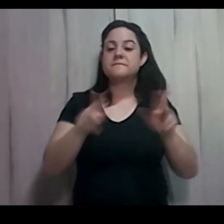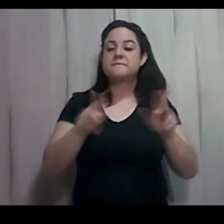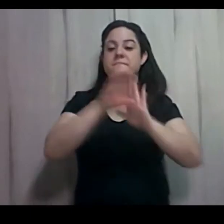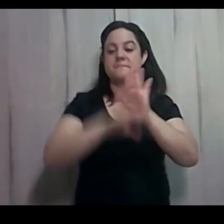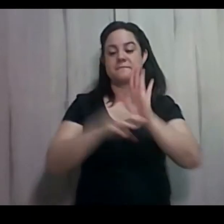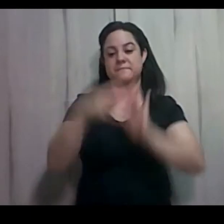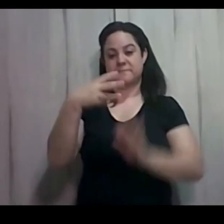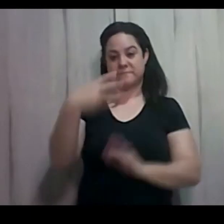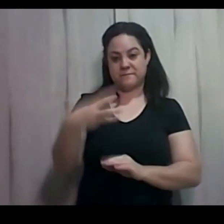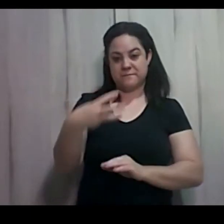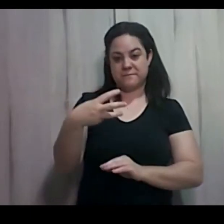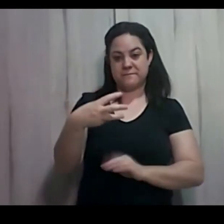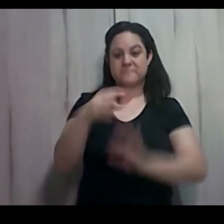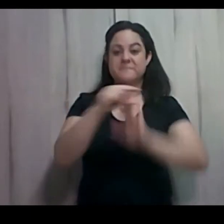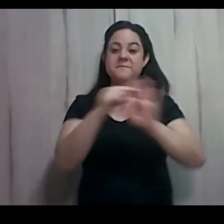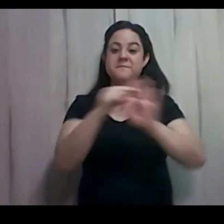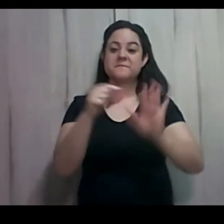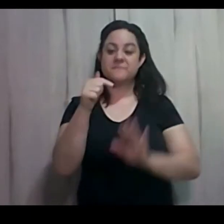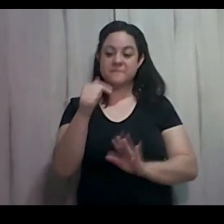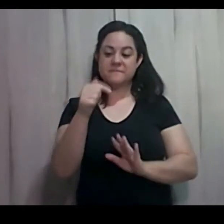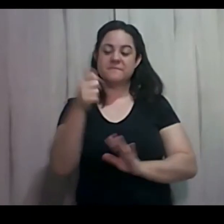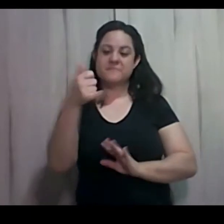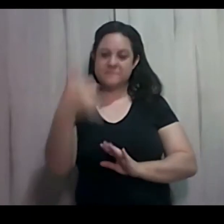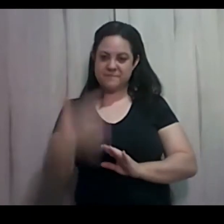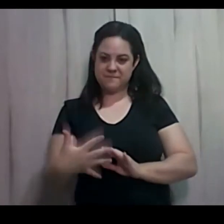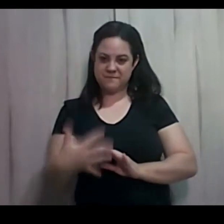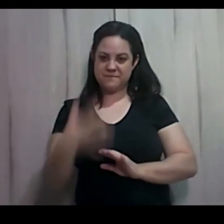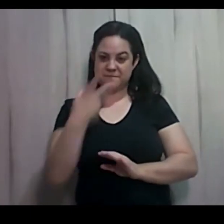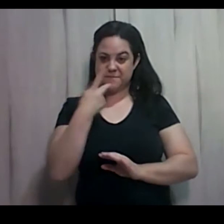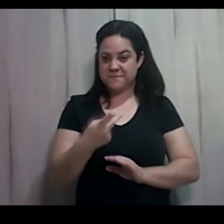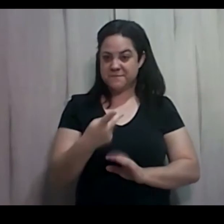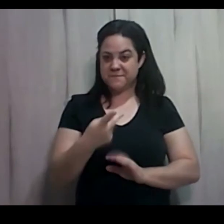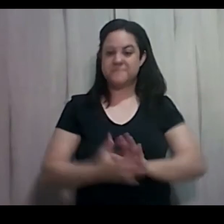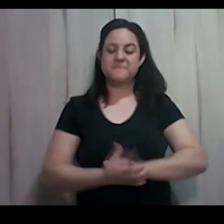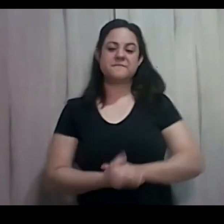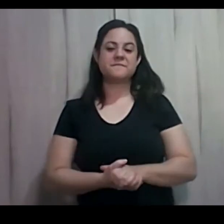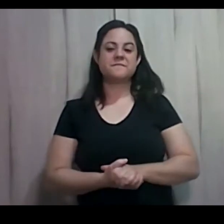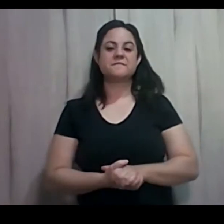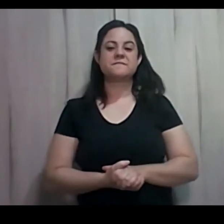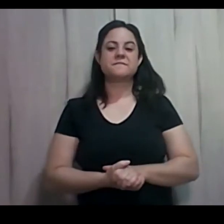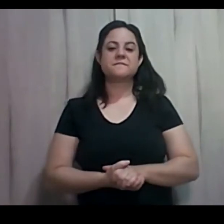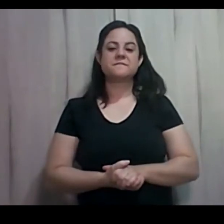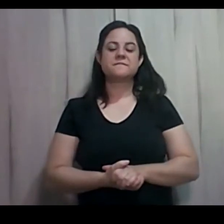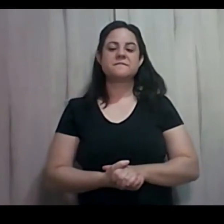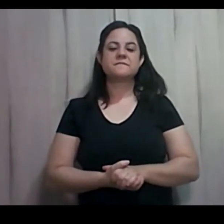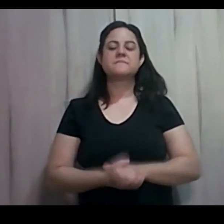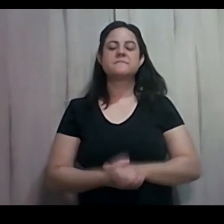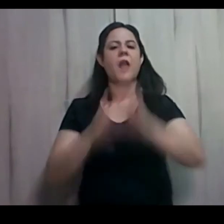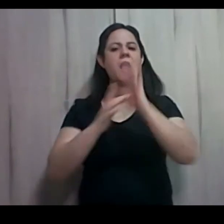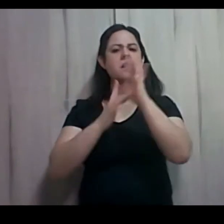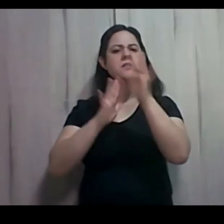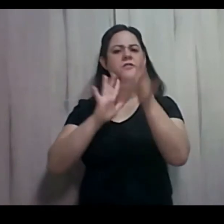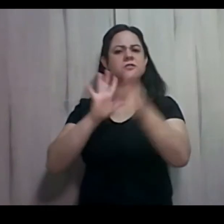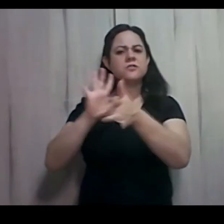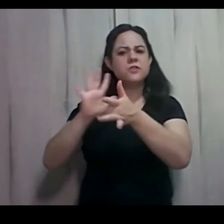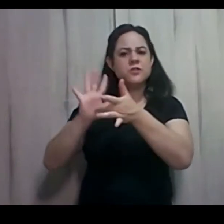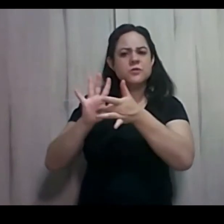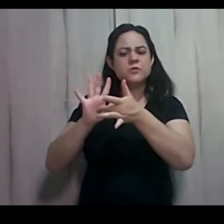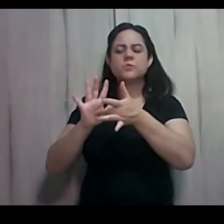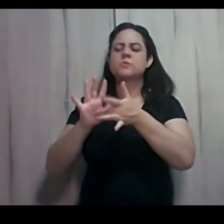no versículo 7 em diante. Diz assim. Ao anjo da igreja em Filadélfia, escreva. Estas são